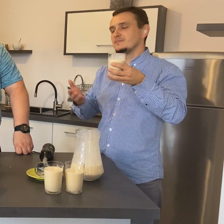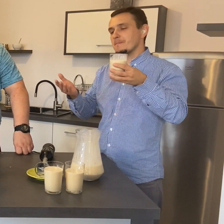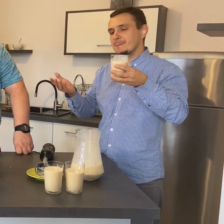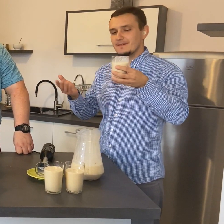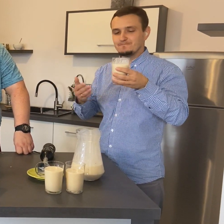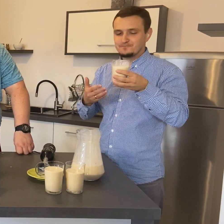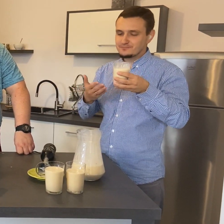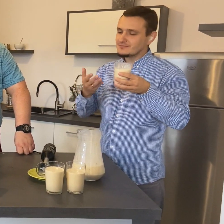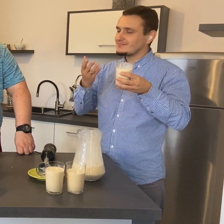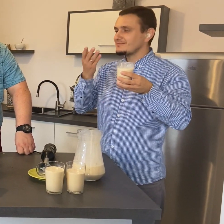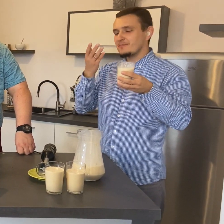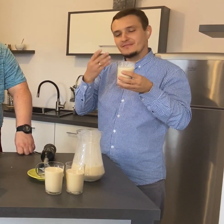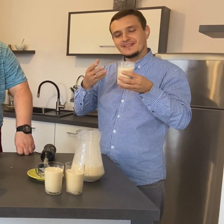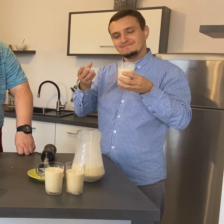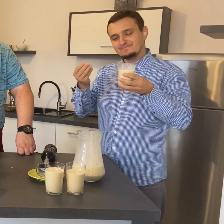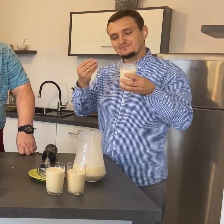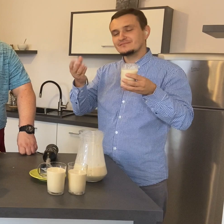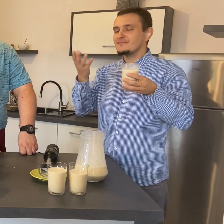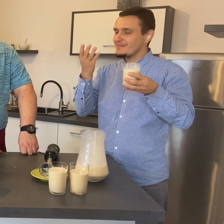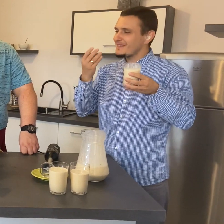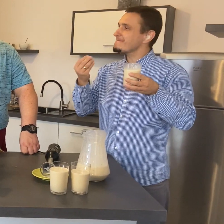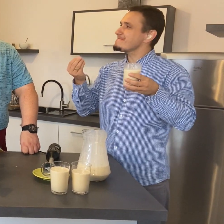Czyli jest dobry.